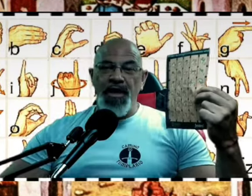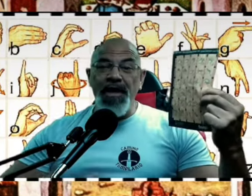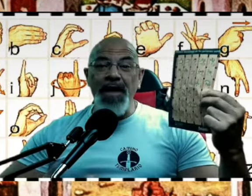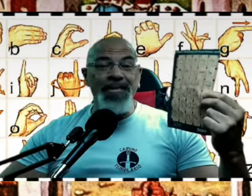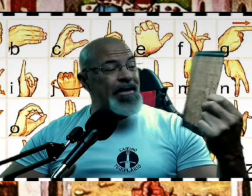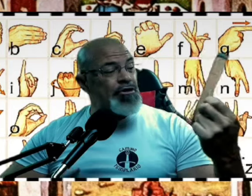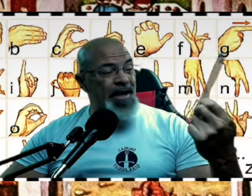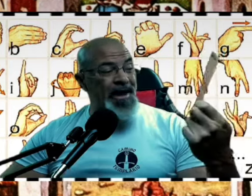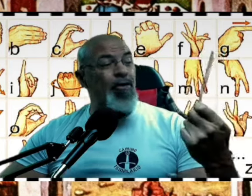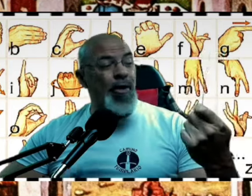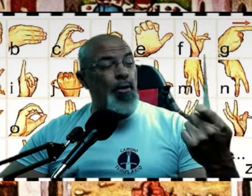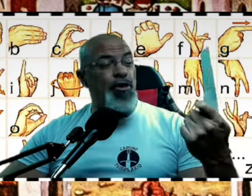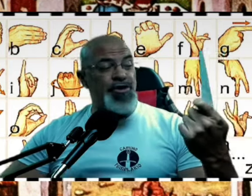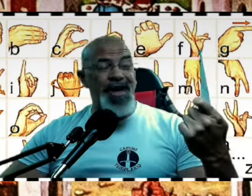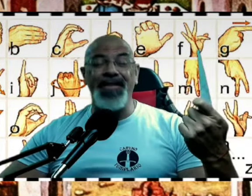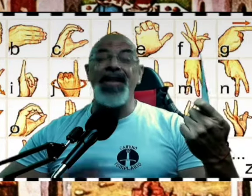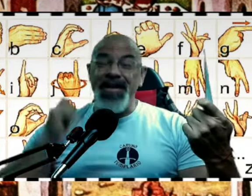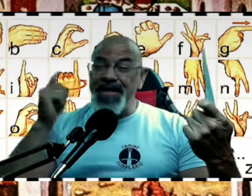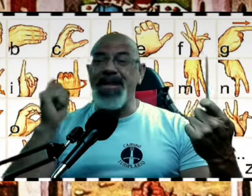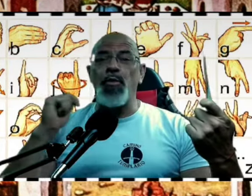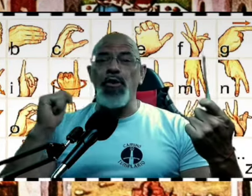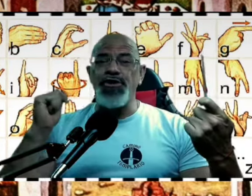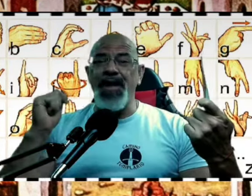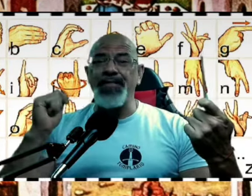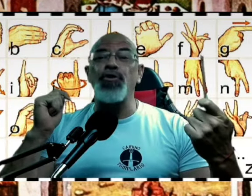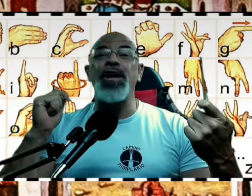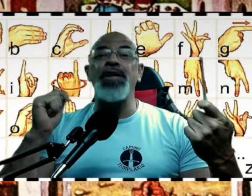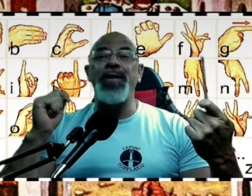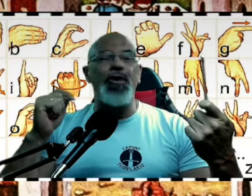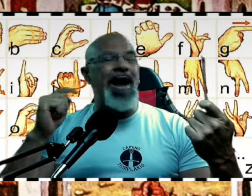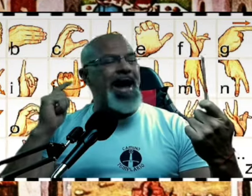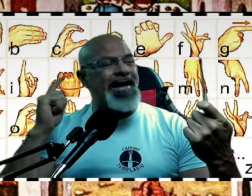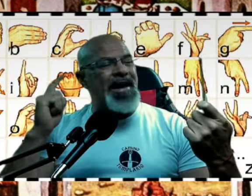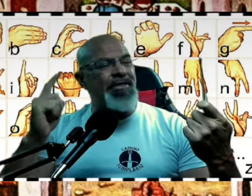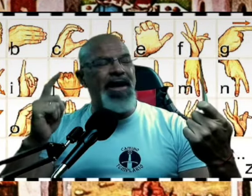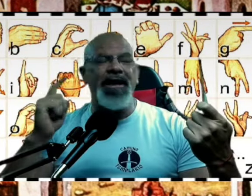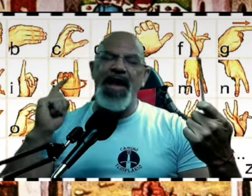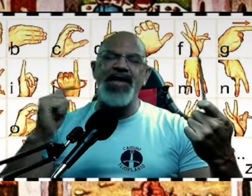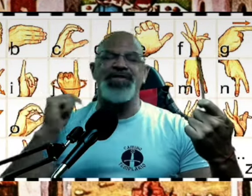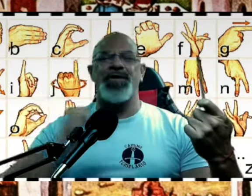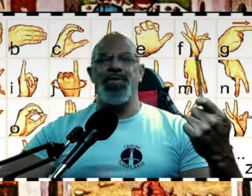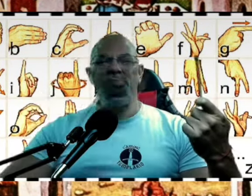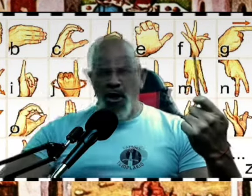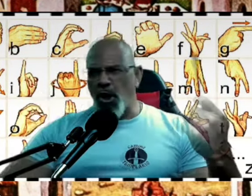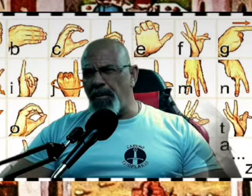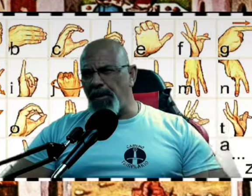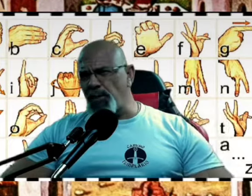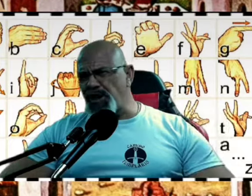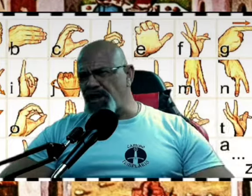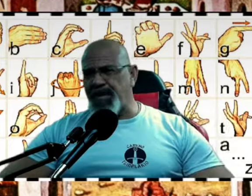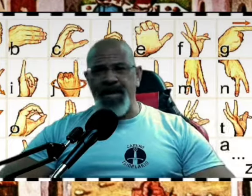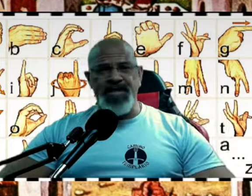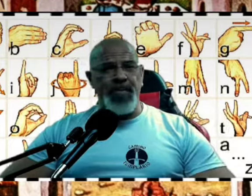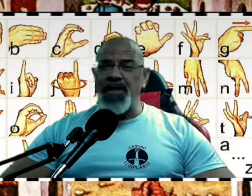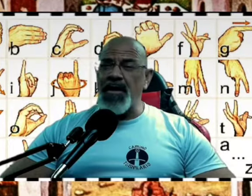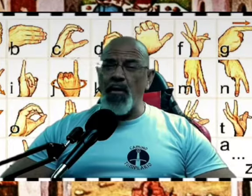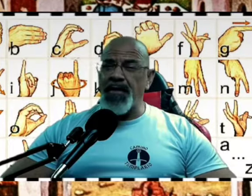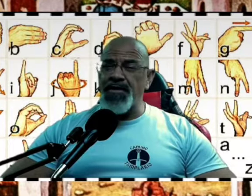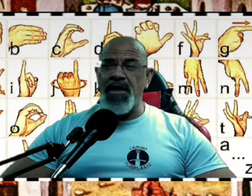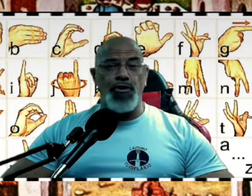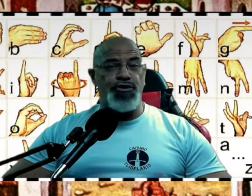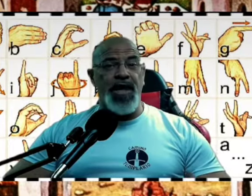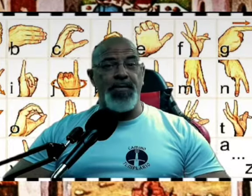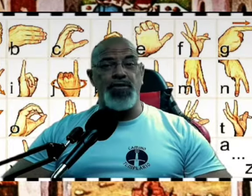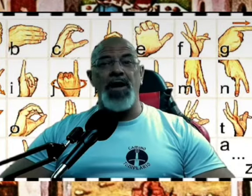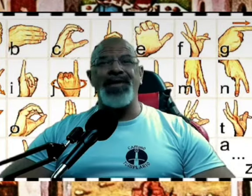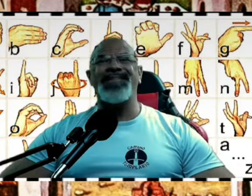signos. Y realmente nos ha llenado de curiosidad. Y esa curiosidad nos ha llevado a realizar este vídeo. Como propulsores para que se aprenda